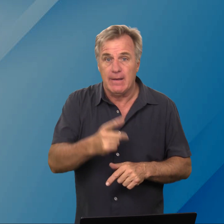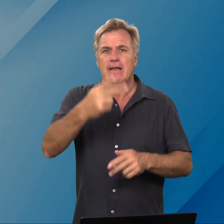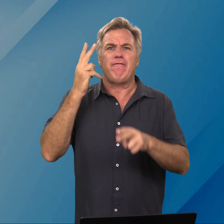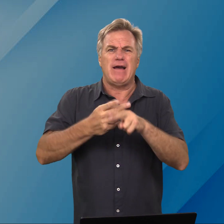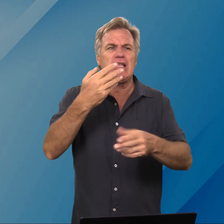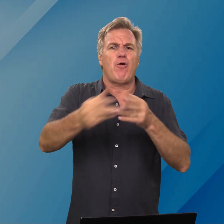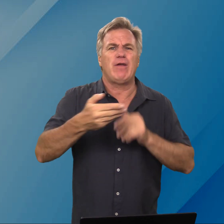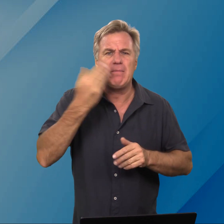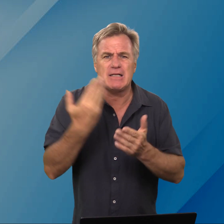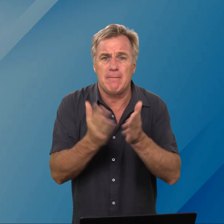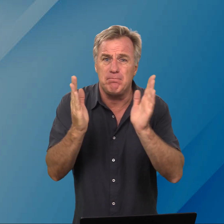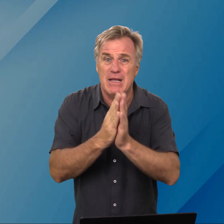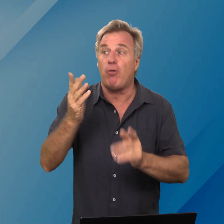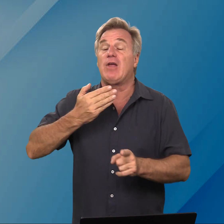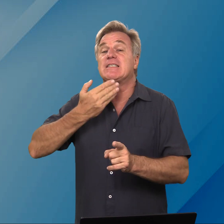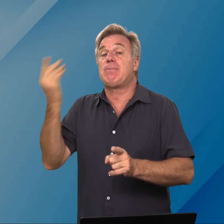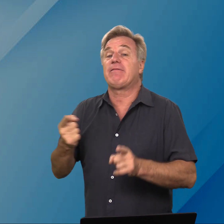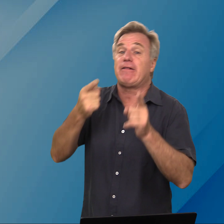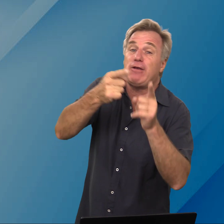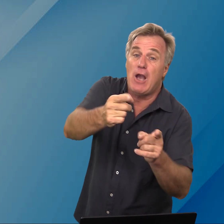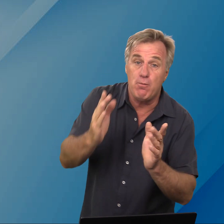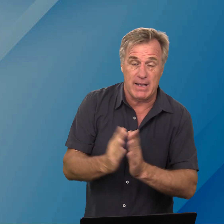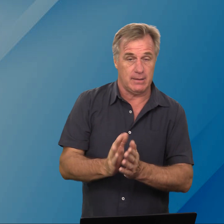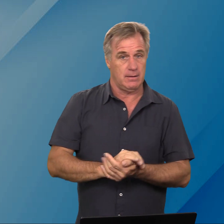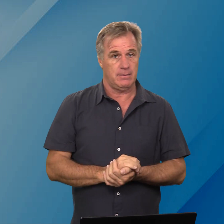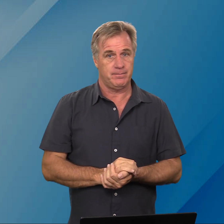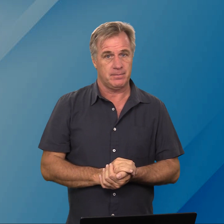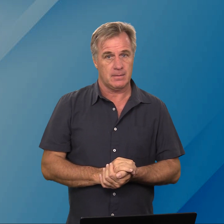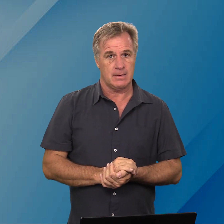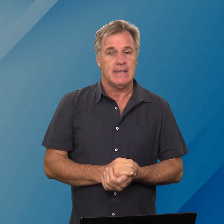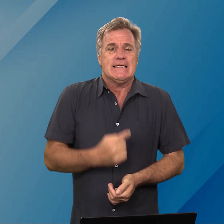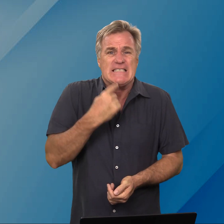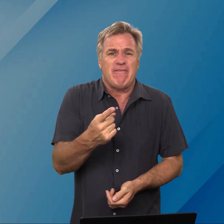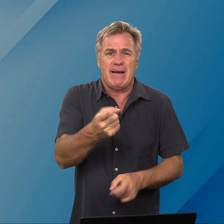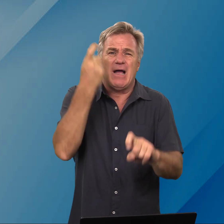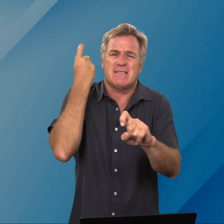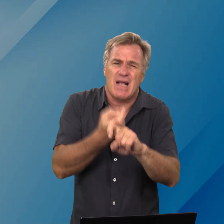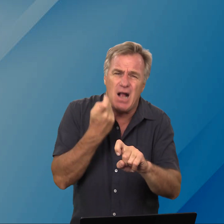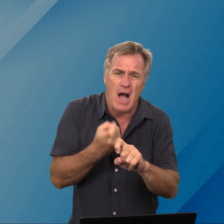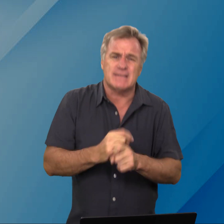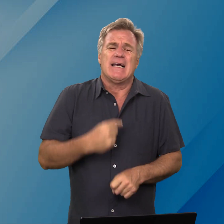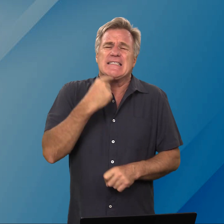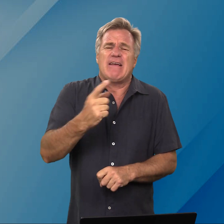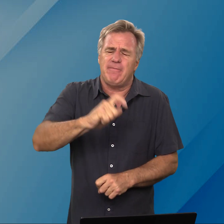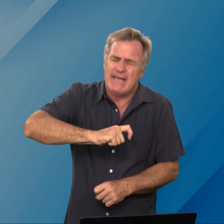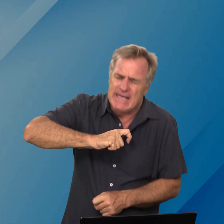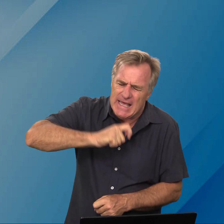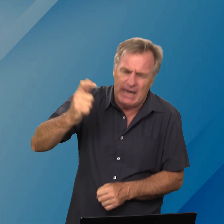die feit dat jy nog vir iemand kan bid of daar is iemand wat vir jou bid sê vir my daar is een kans sê vir my die Heere